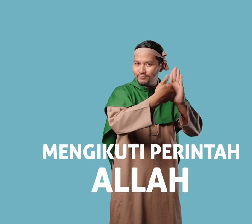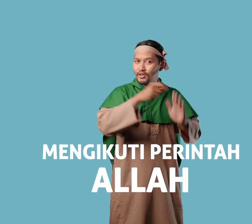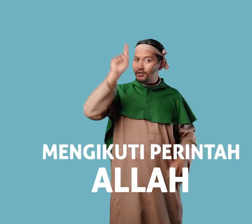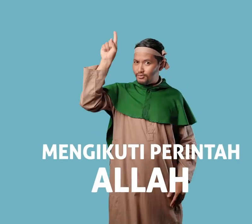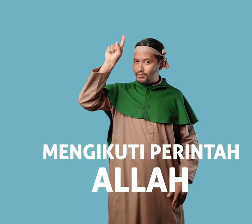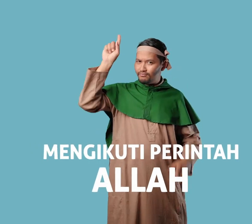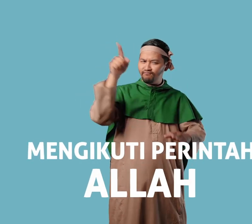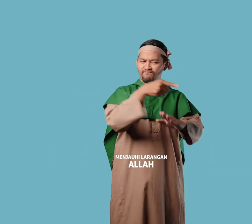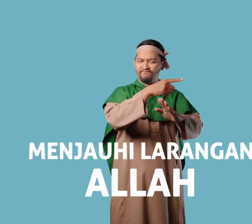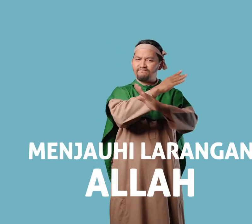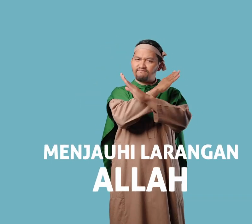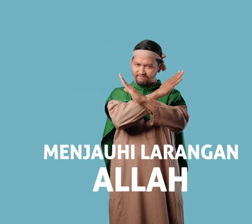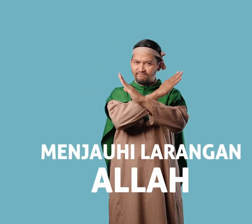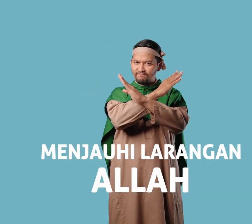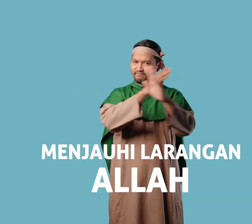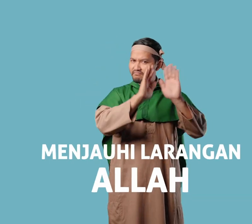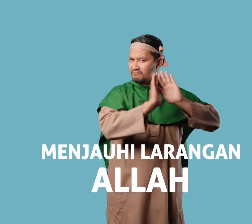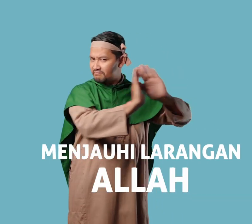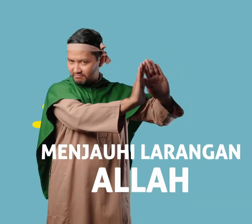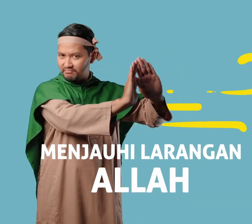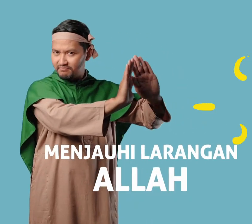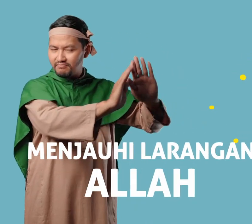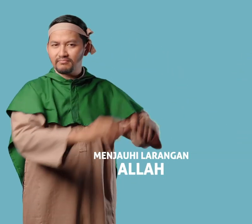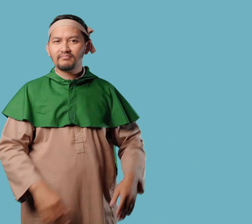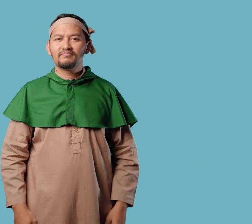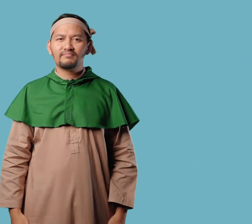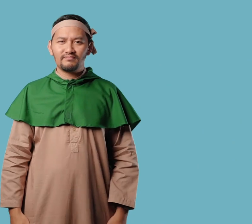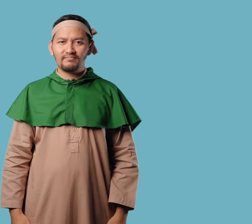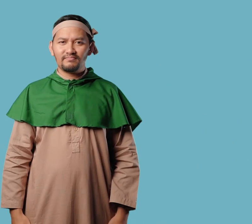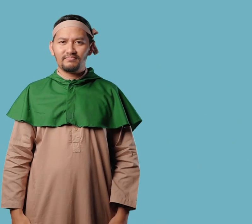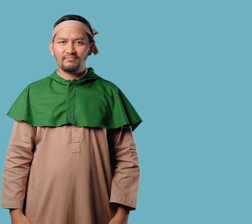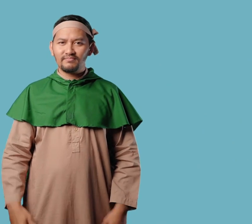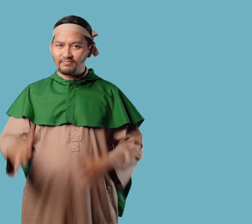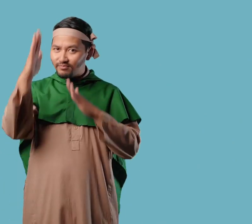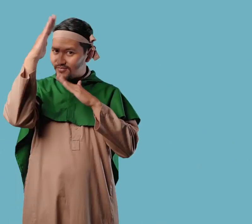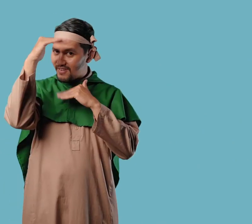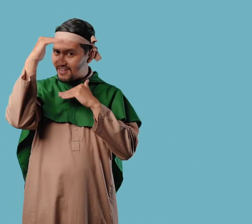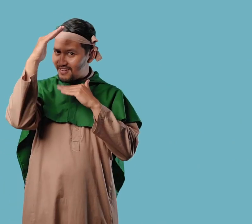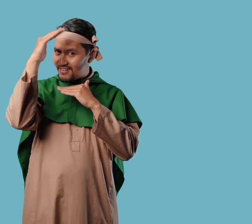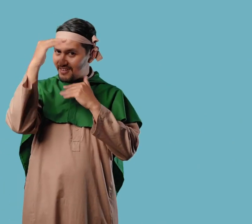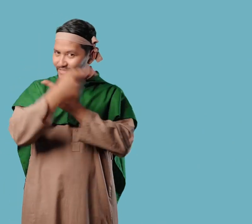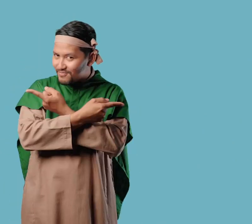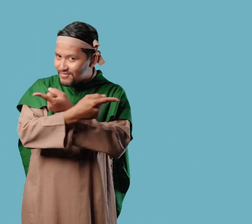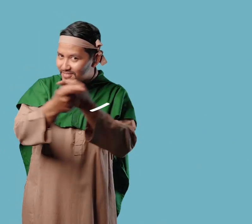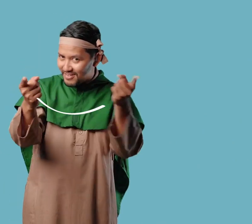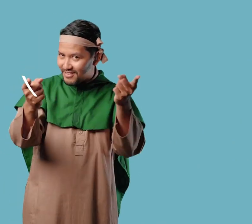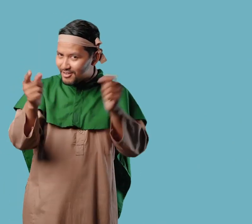diperintahkan Allah Dan menjauhi larangannya Semoga suatu saat